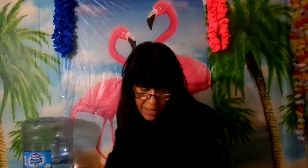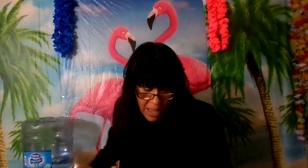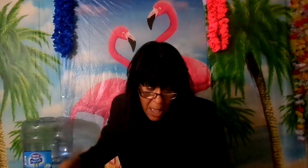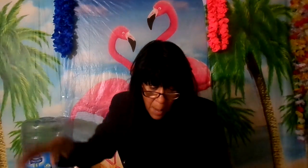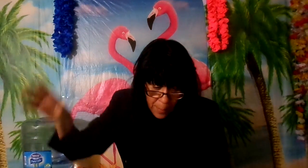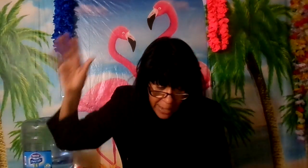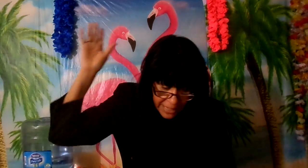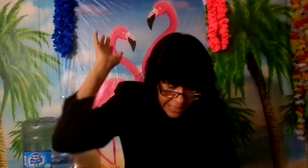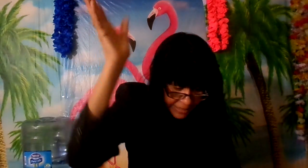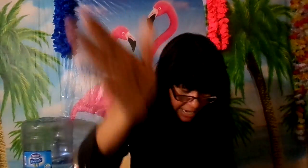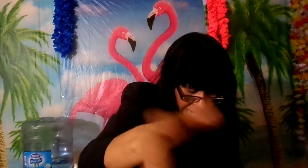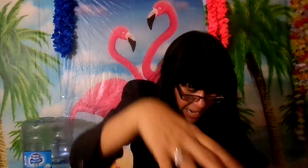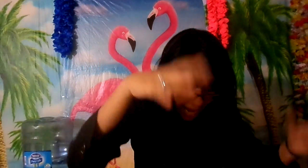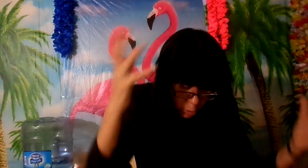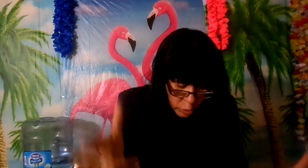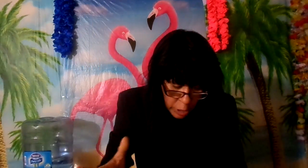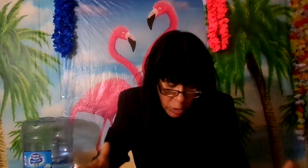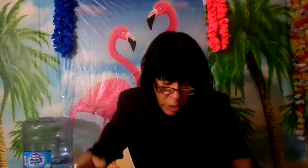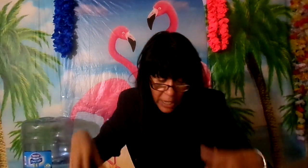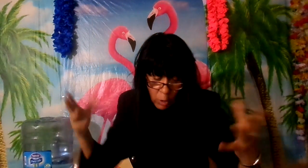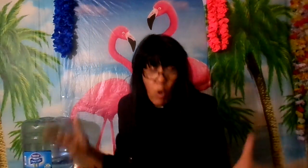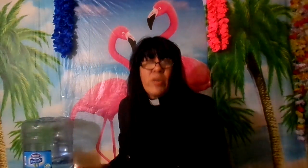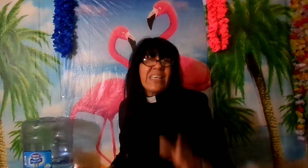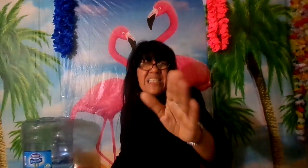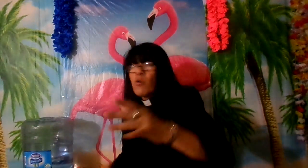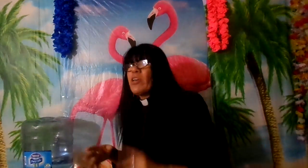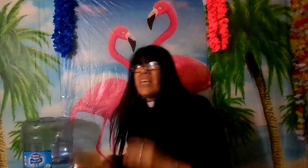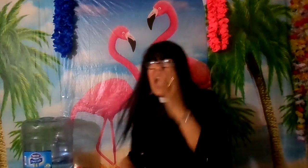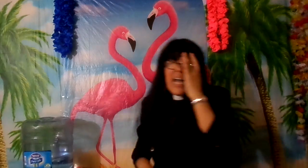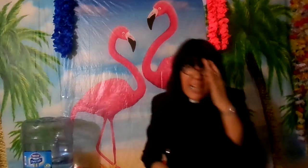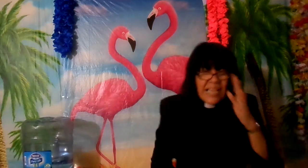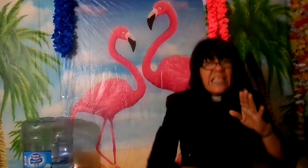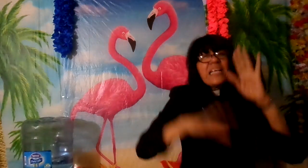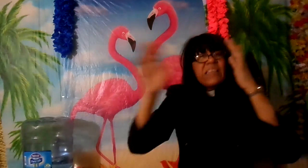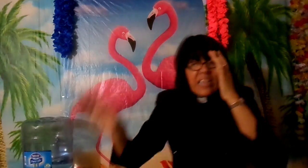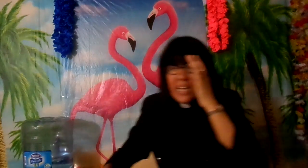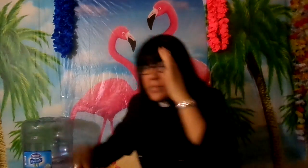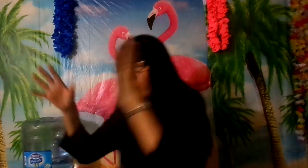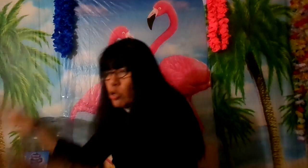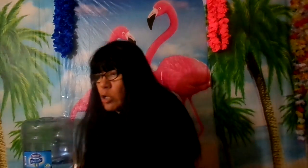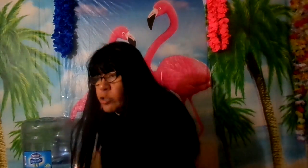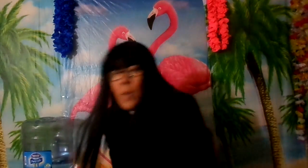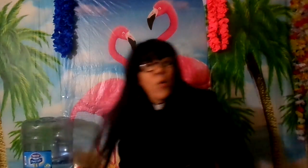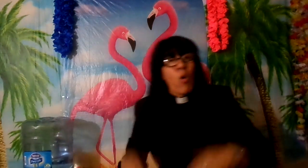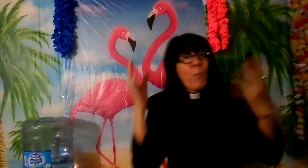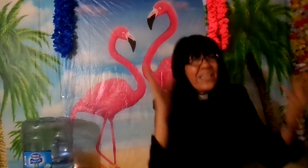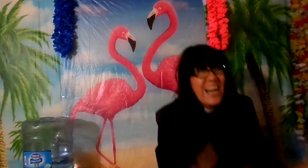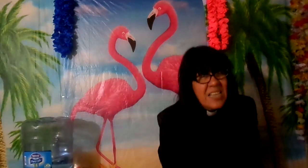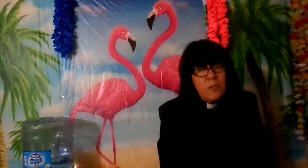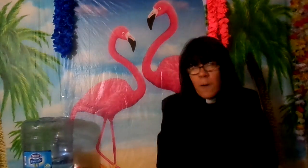distraer a los niños y a los jóvenes ¿qué decir hoy día? la gente distrae dentro de los templos con payasos